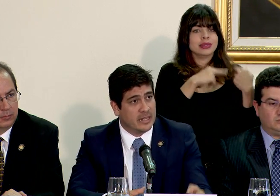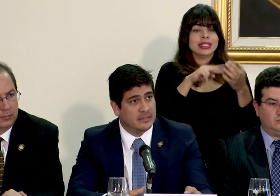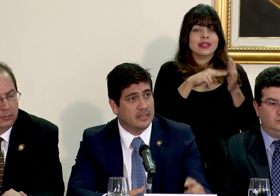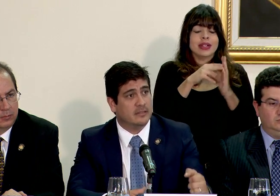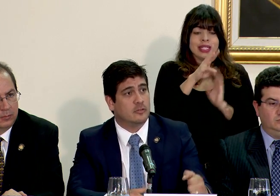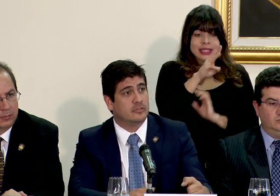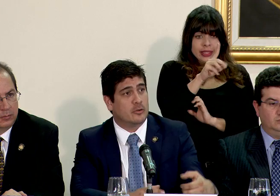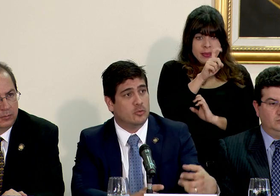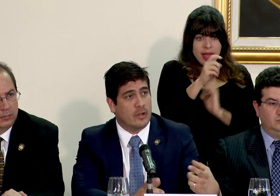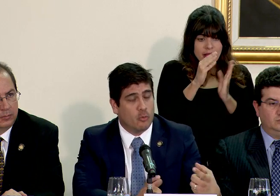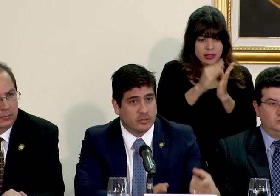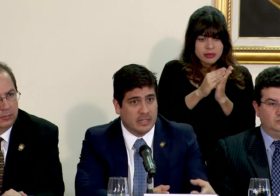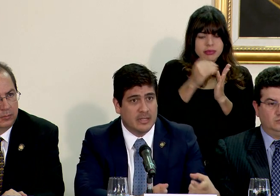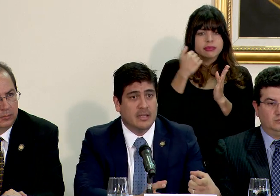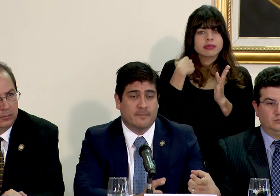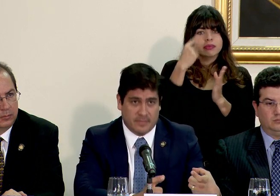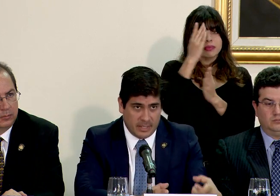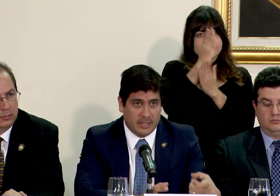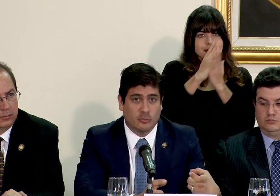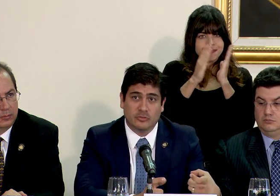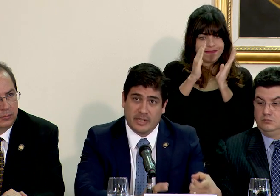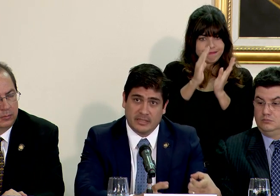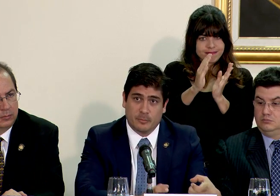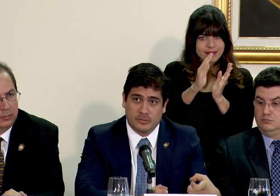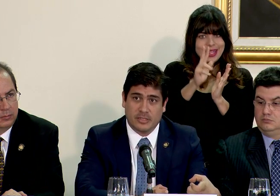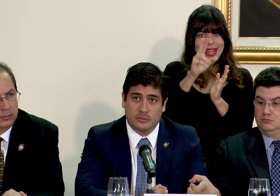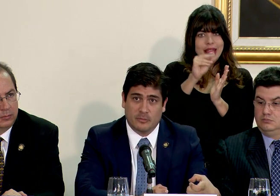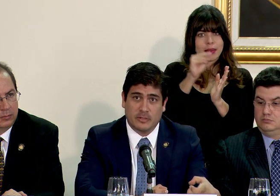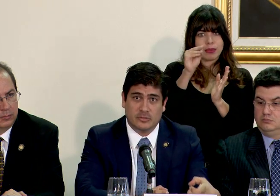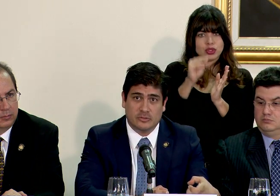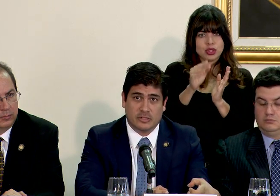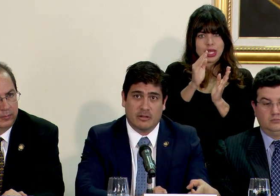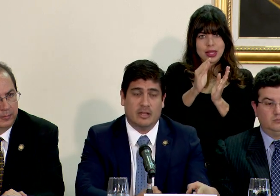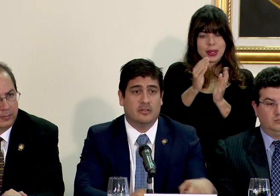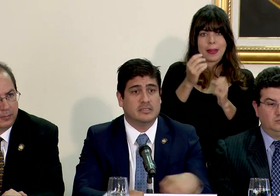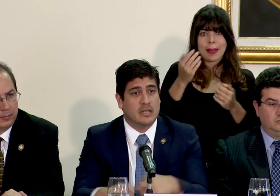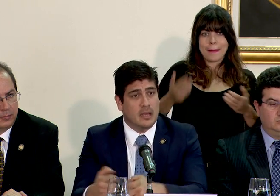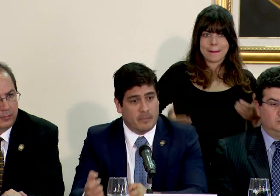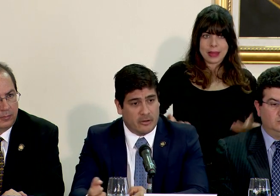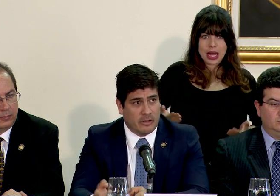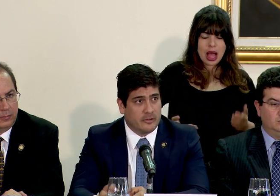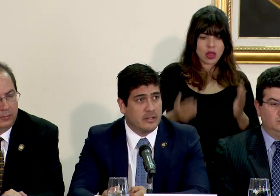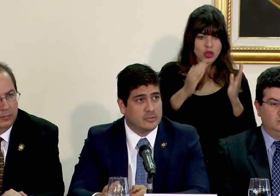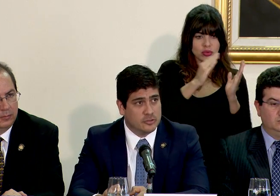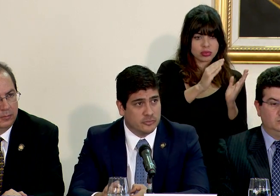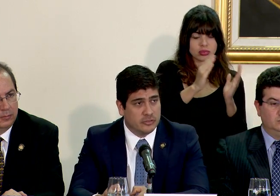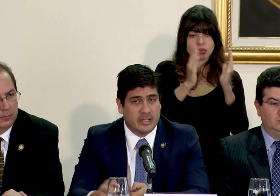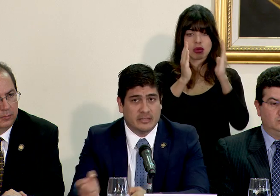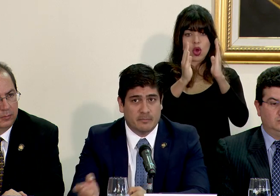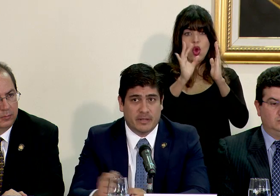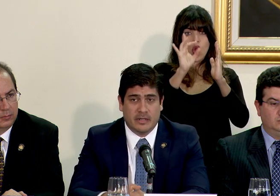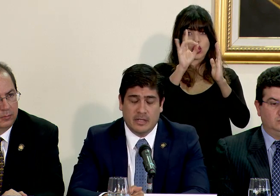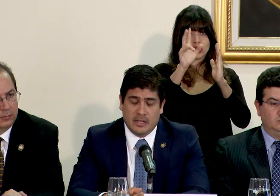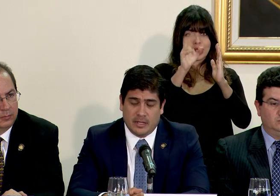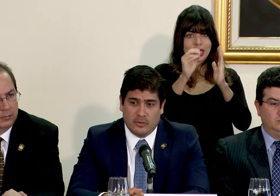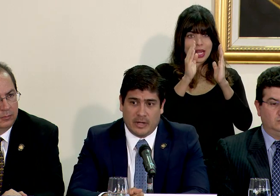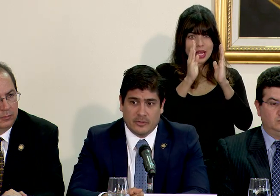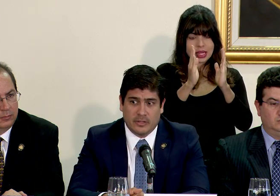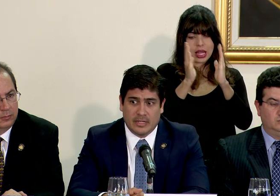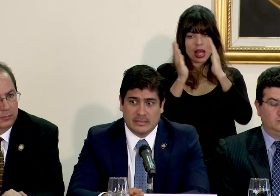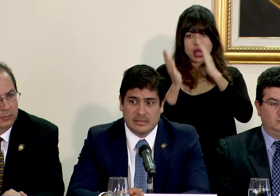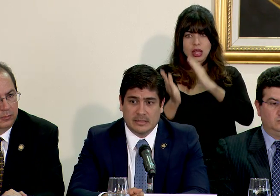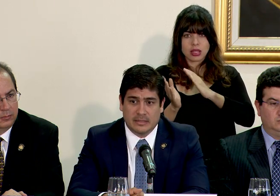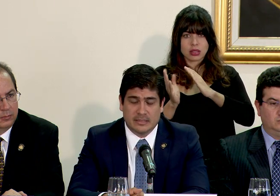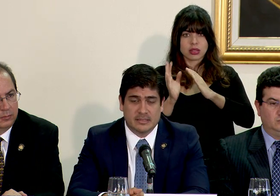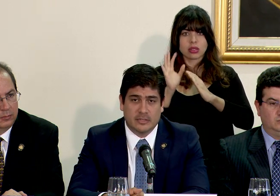horario de 6.30, contar con una cuota de un 30% al menos de esos trabajadores, para el horario de las 8, un 30 y para el